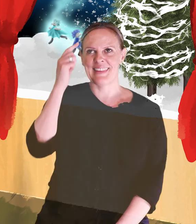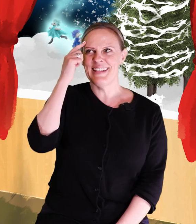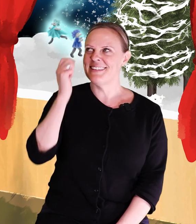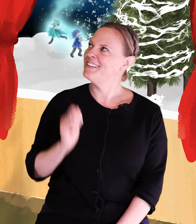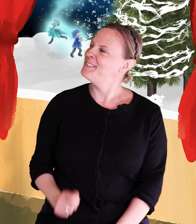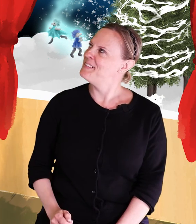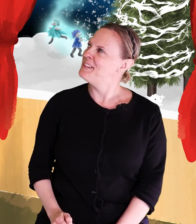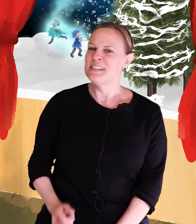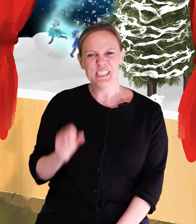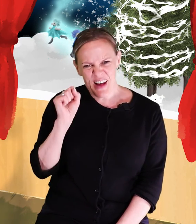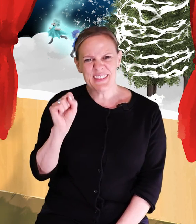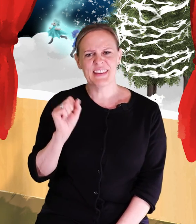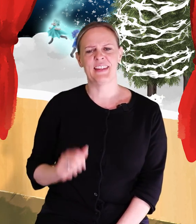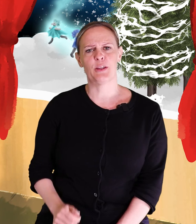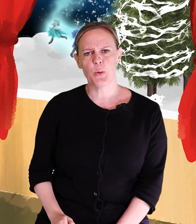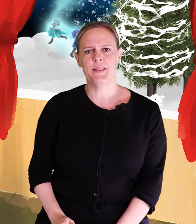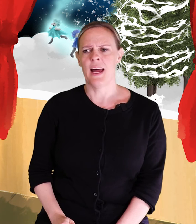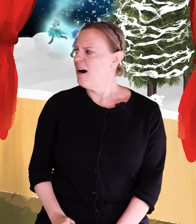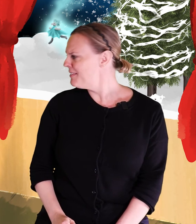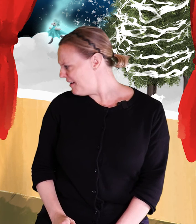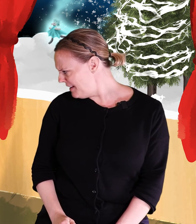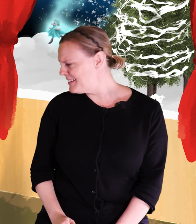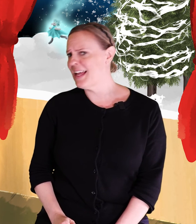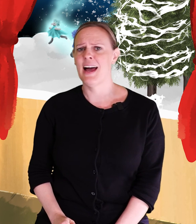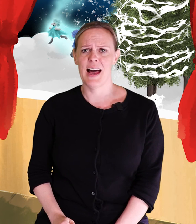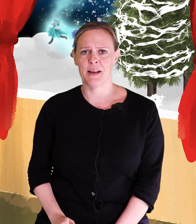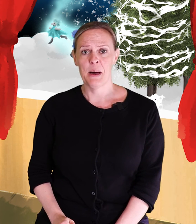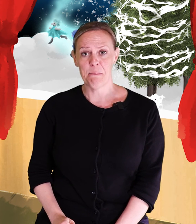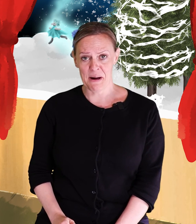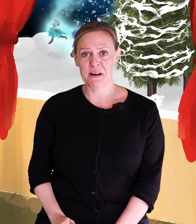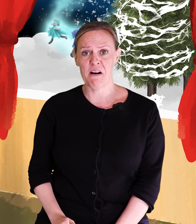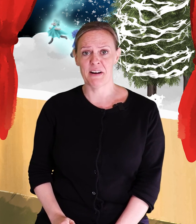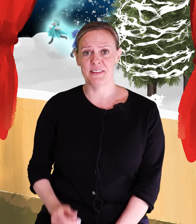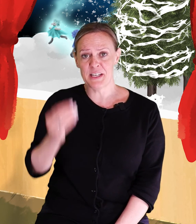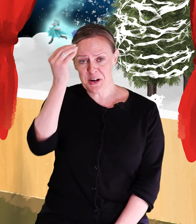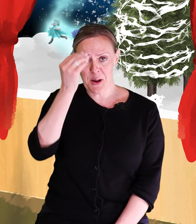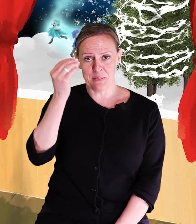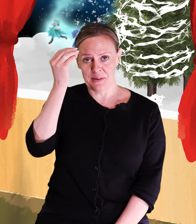Tänk, Svante trodde att allt det här bara varit en dröm.